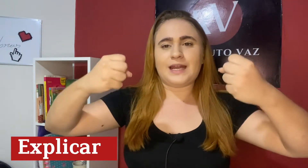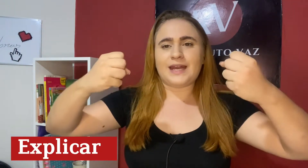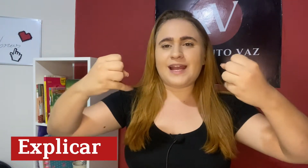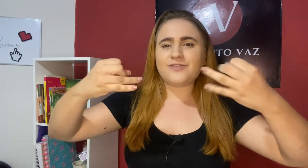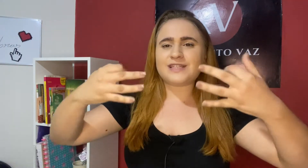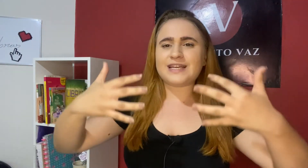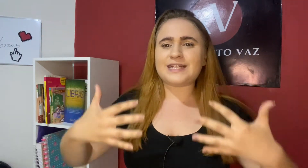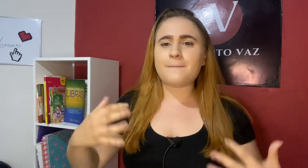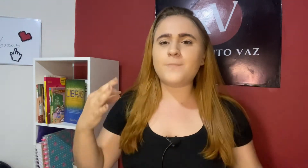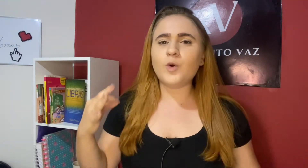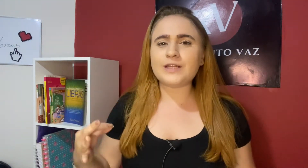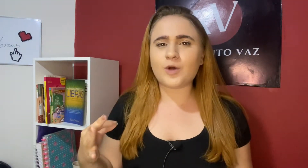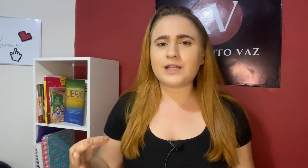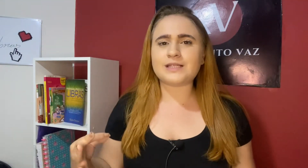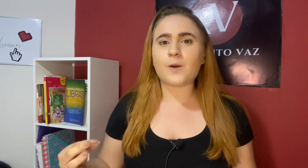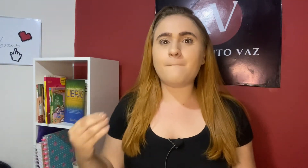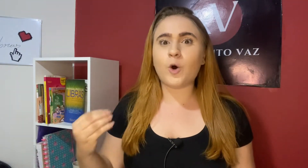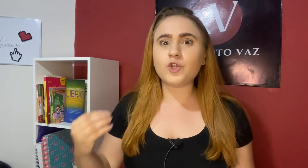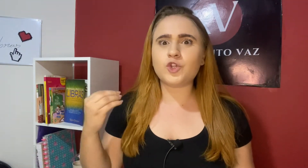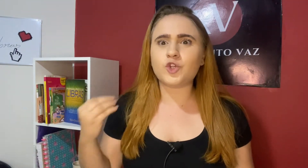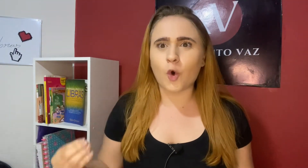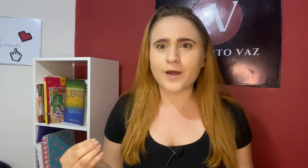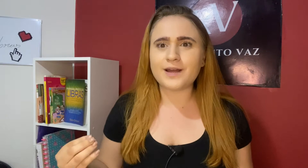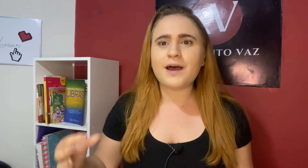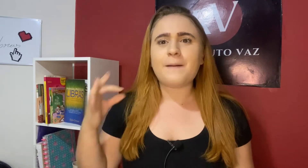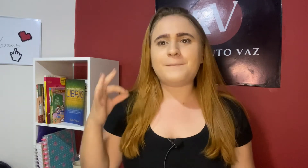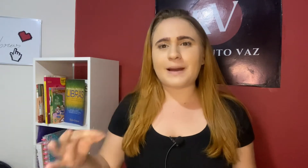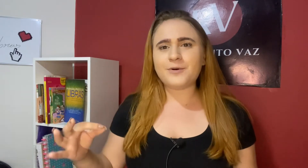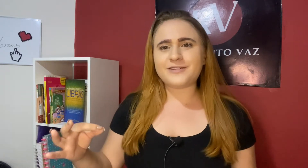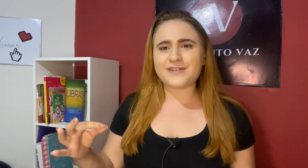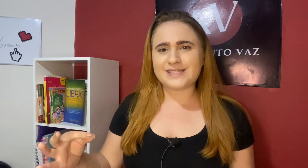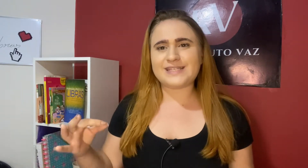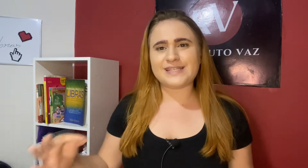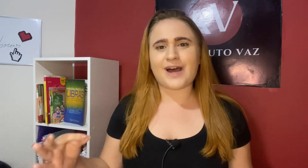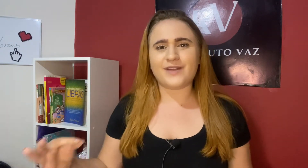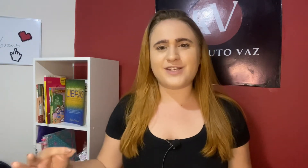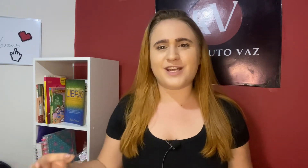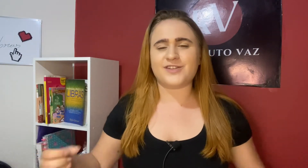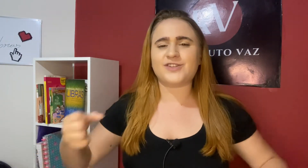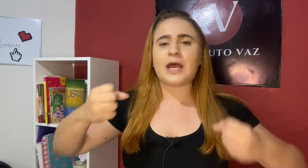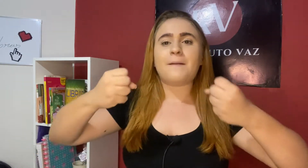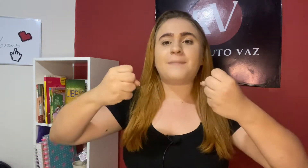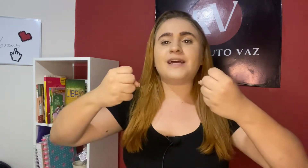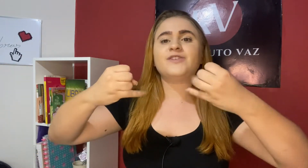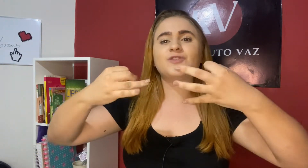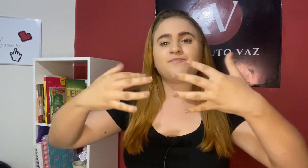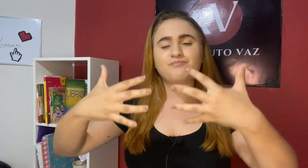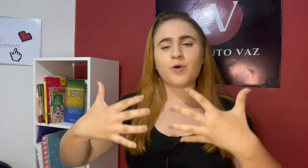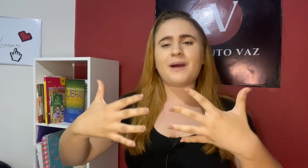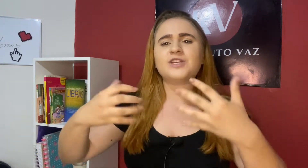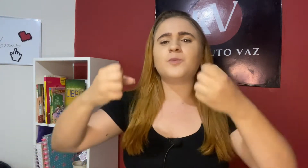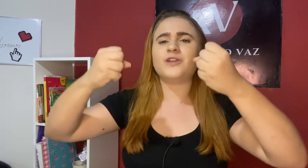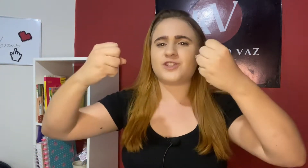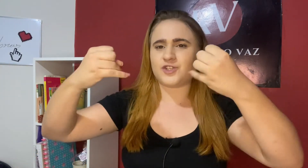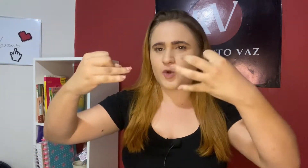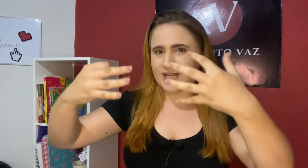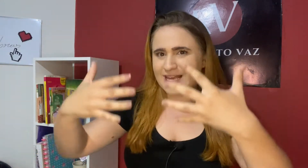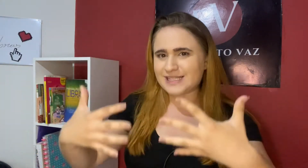Nele você tem que ter muita coordenação motora pra poder fazer esse sinal, né gente? Mas, por mais que muita gente conheça,